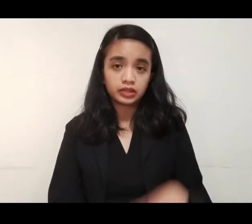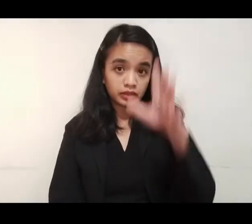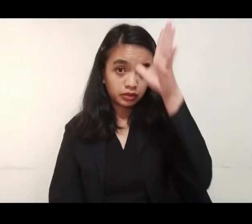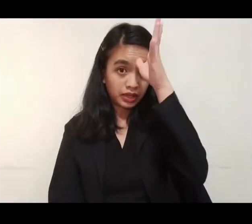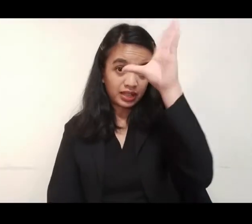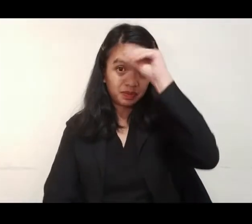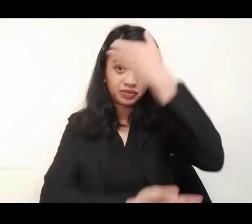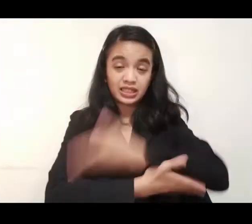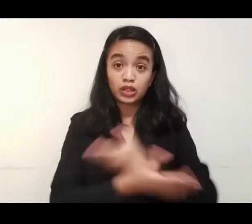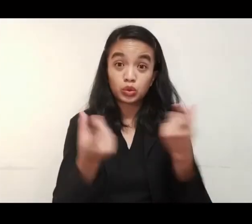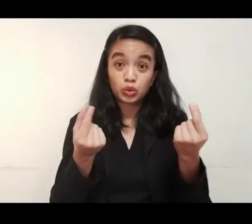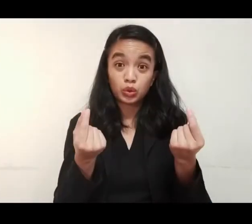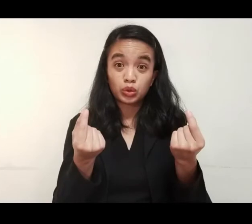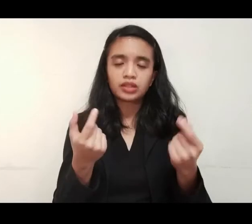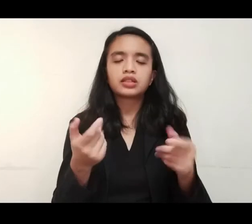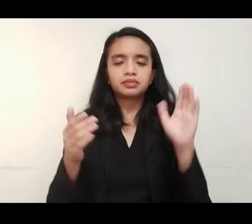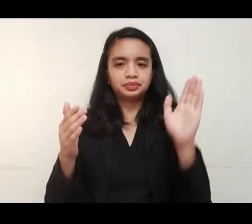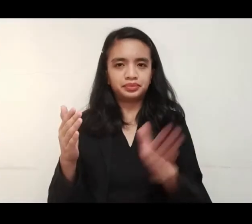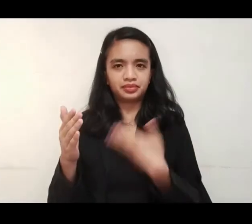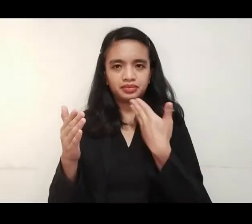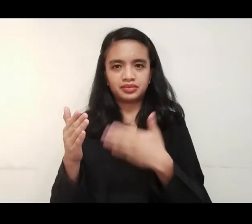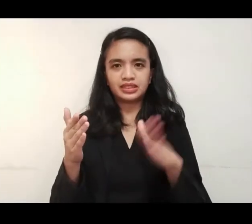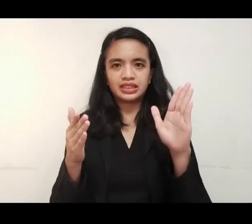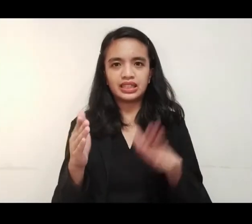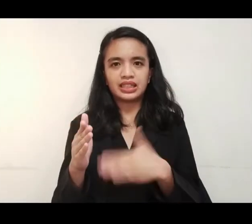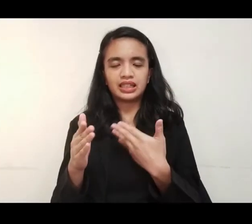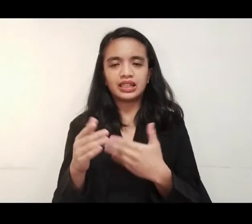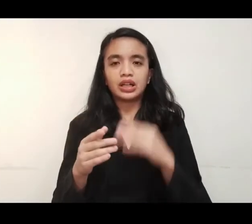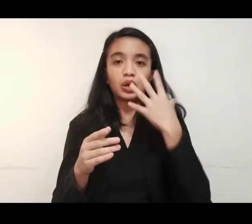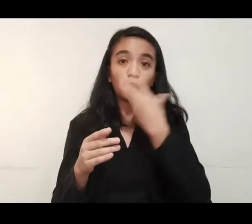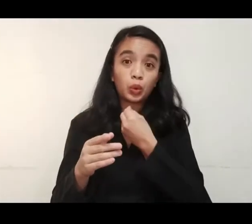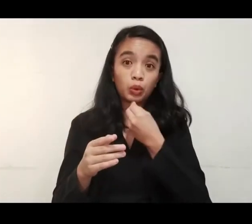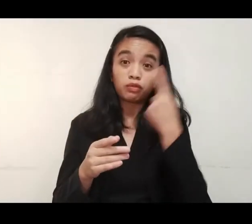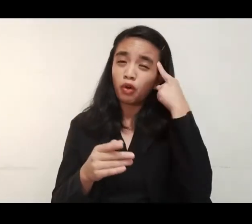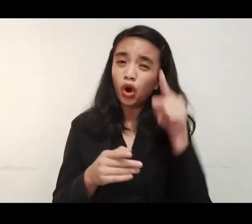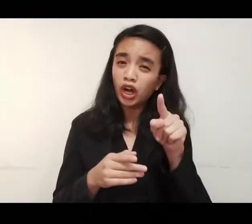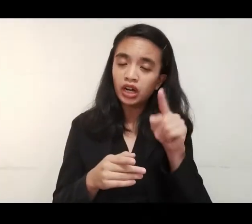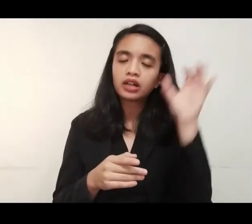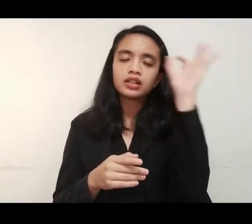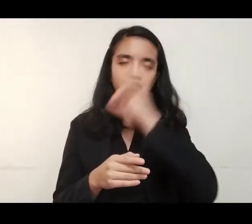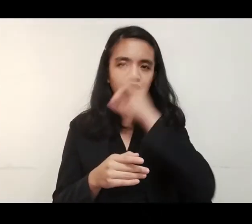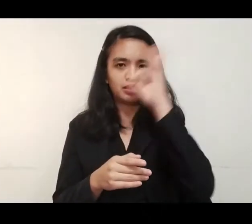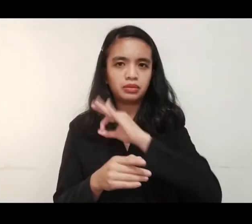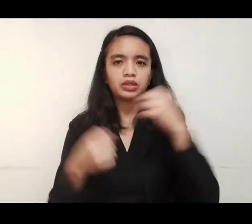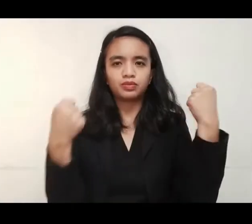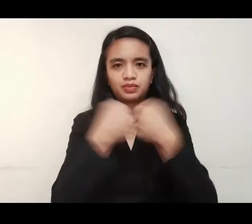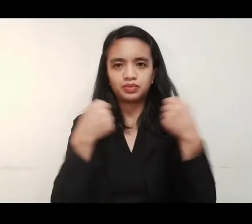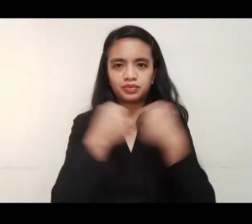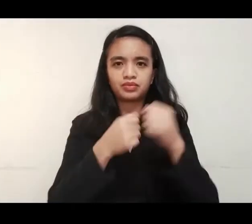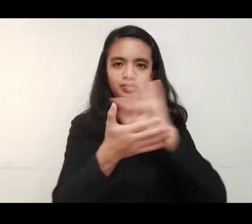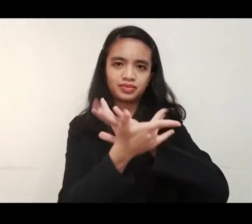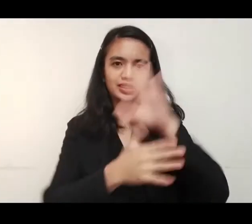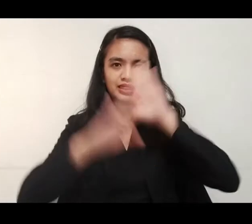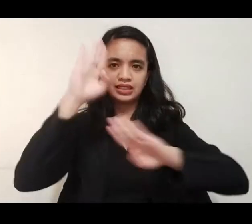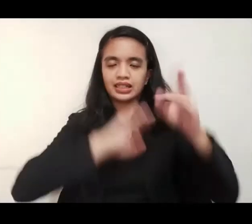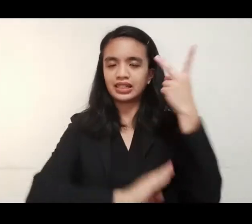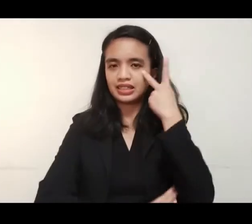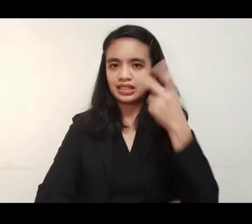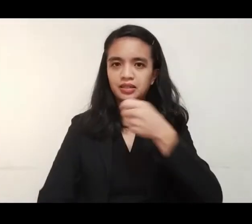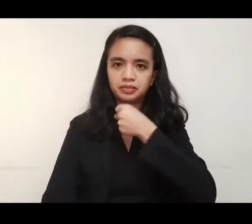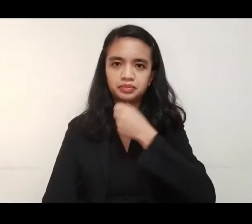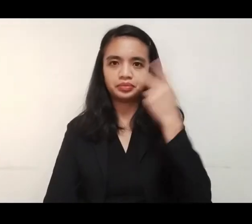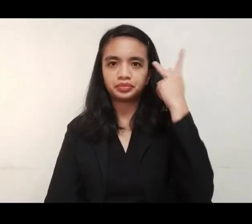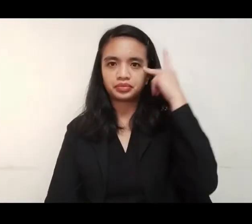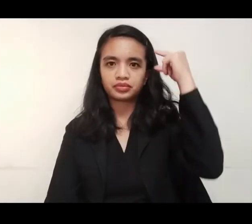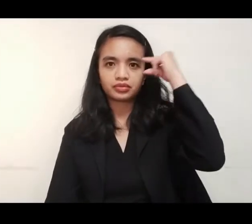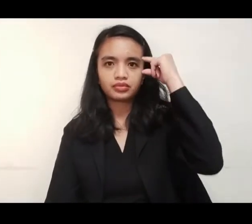Mag-aama sa Kalasyao Pangasinan, gumawa ng kanta na alay sa mga Pinoy na lumalaban sa krisis dulot ng COVID